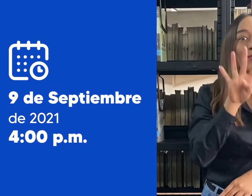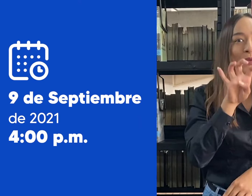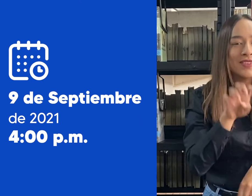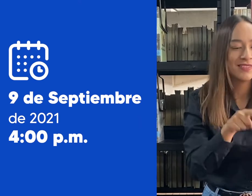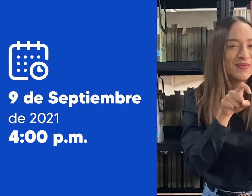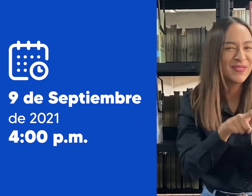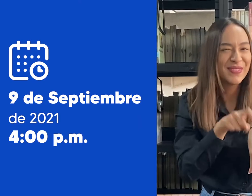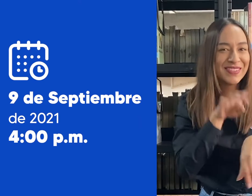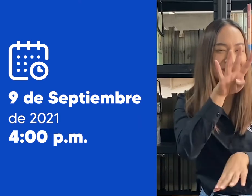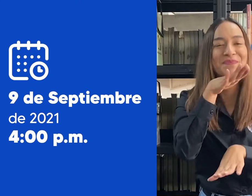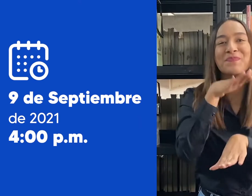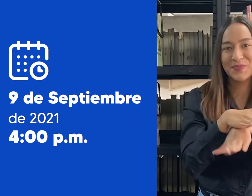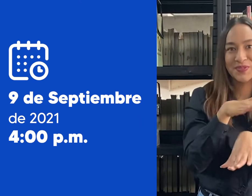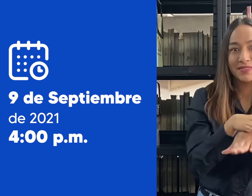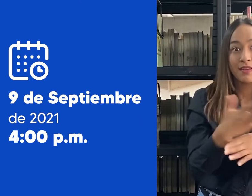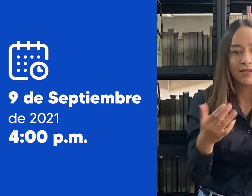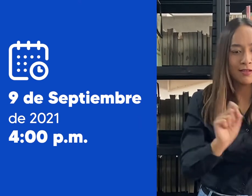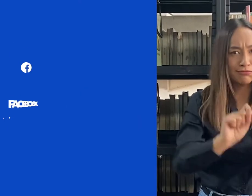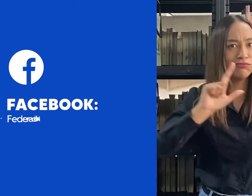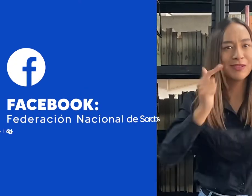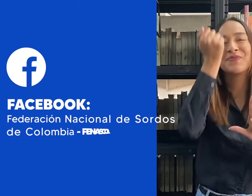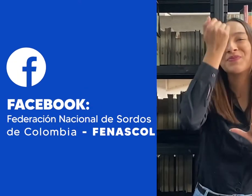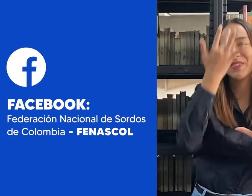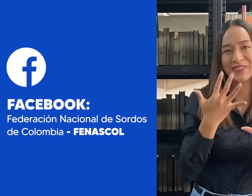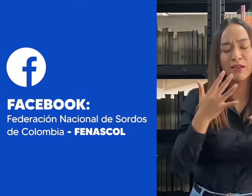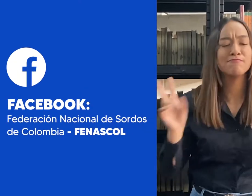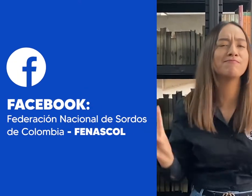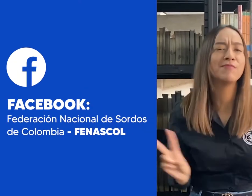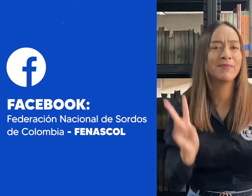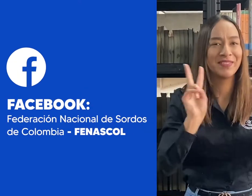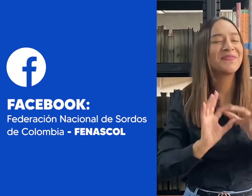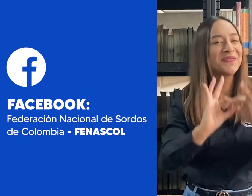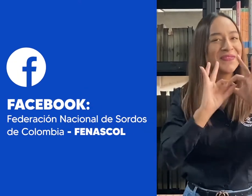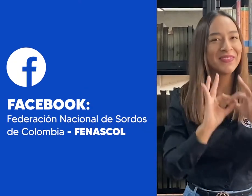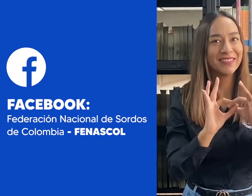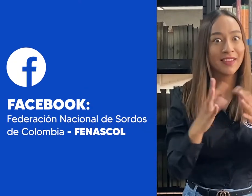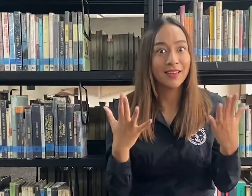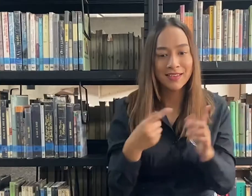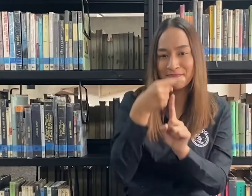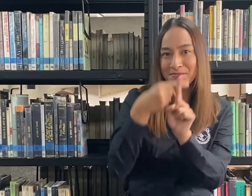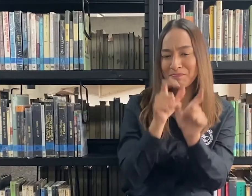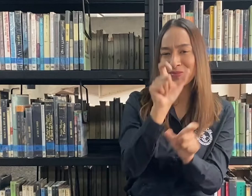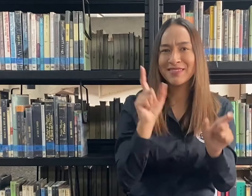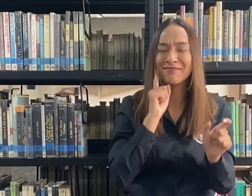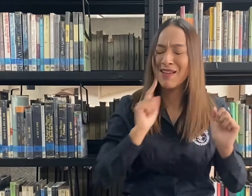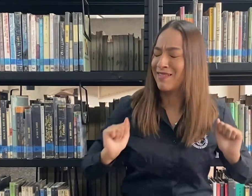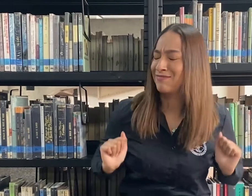9 de septiembre a las 4 de la tarde por el Facebook de FNASCOR En el mes de la persona